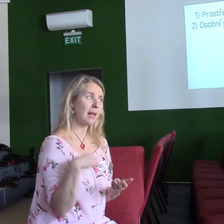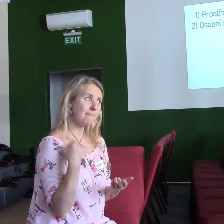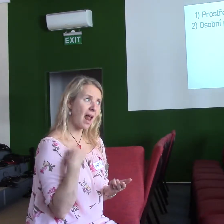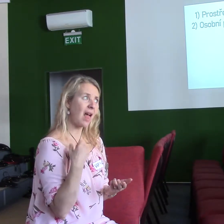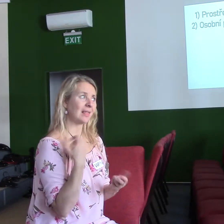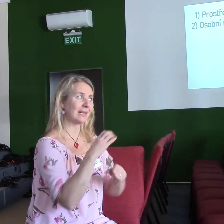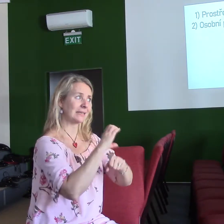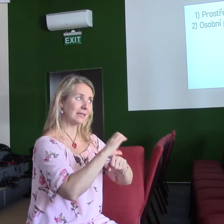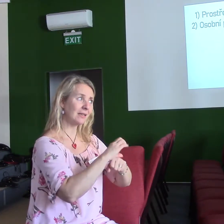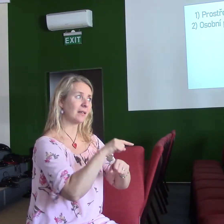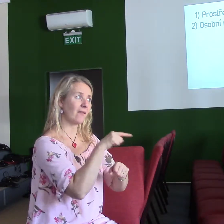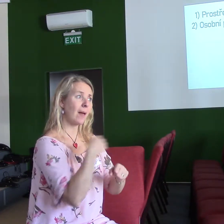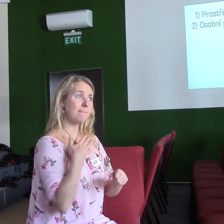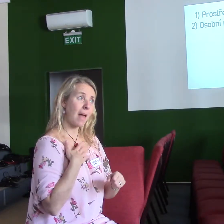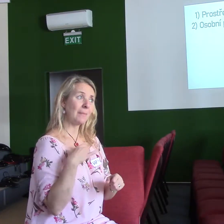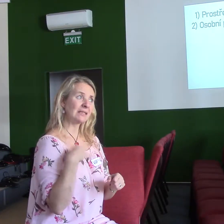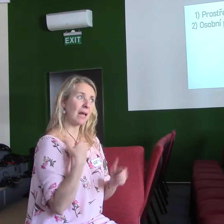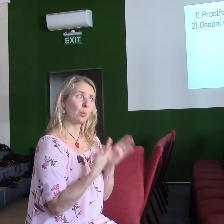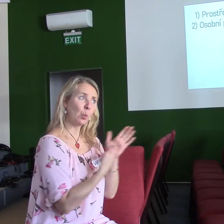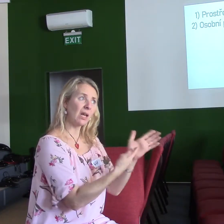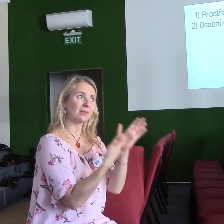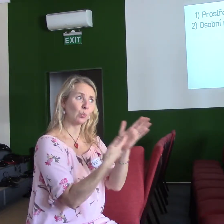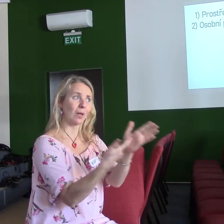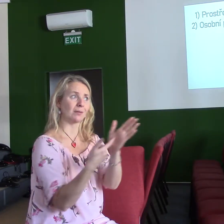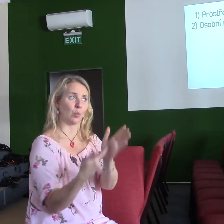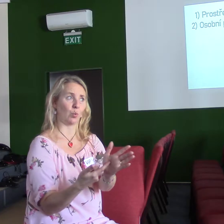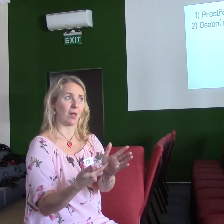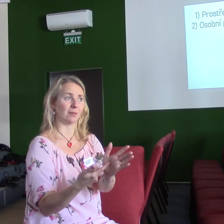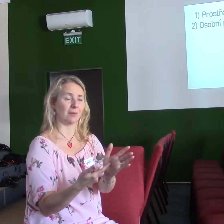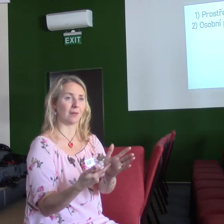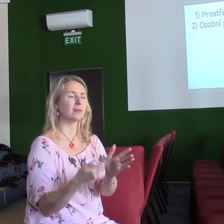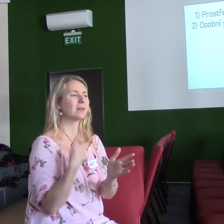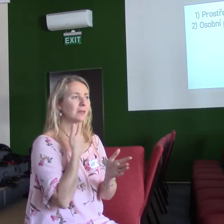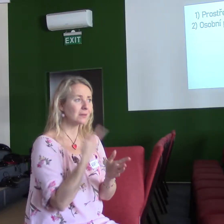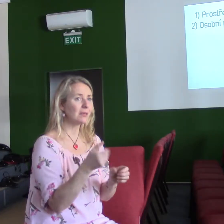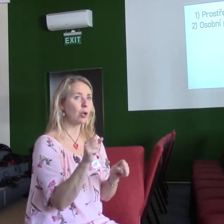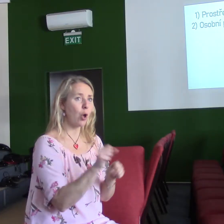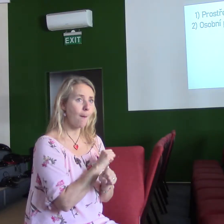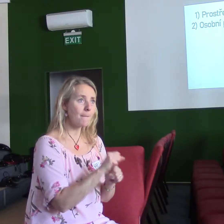která je v církvi. A Manče o tom už několikrát mluvila tady, ale já bych to chtěl zopakovat,